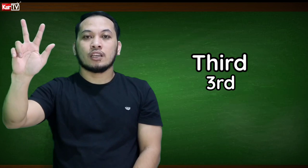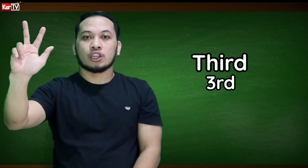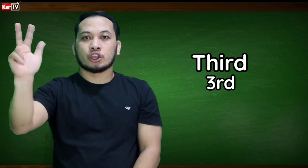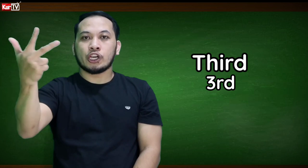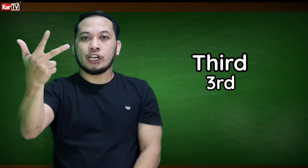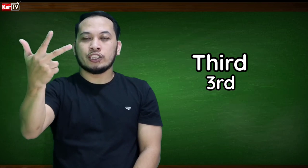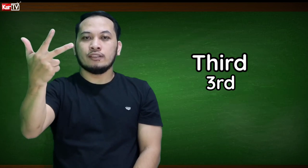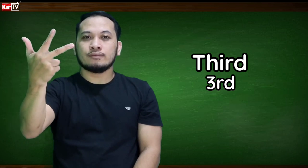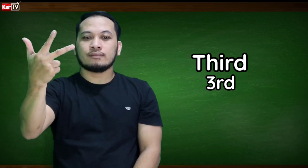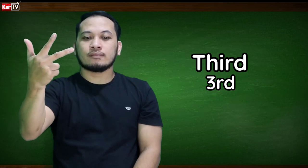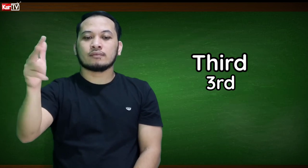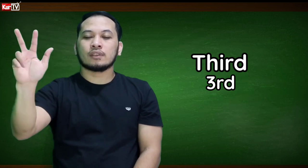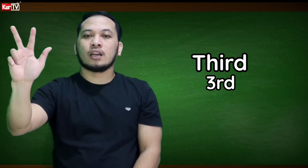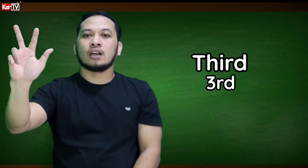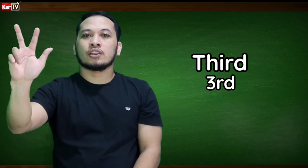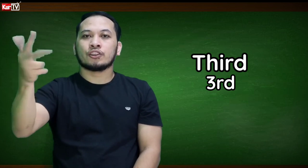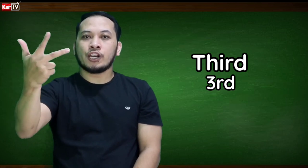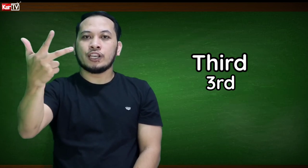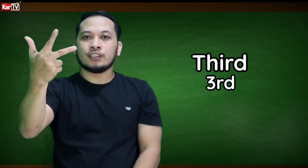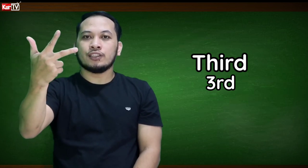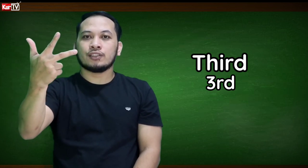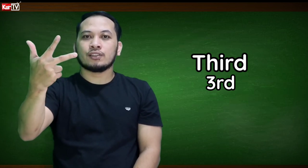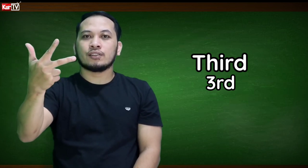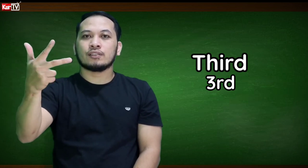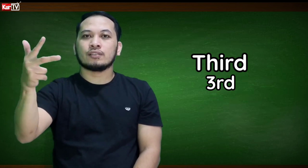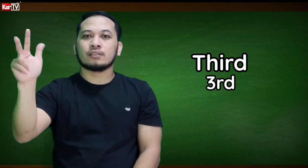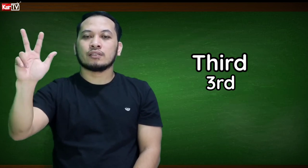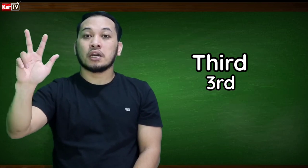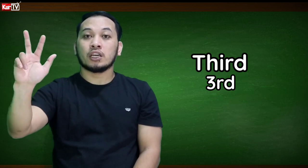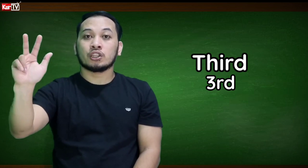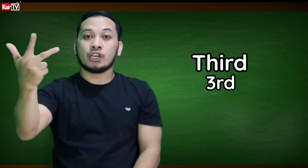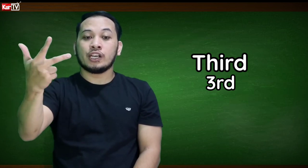Third. Third. Third.